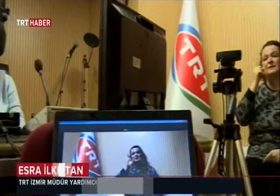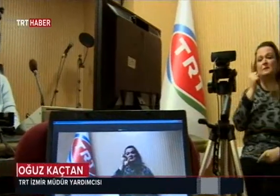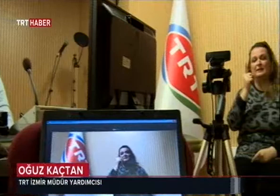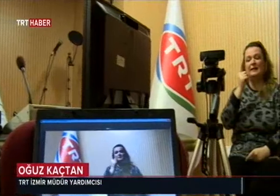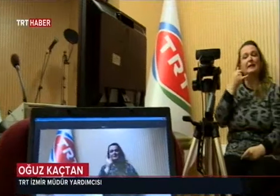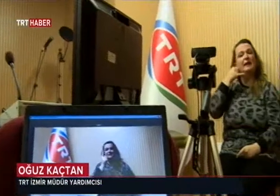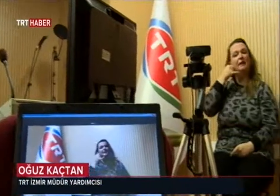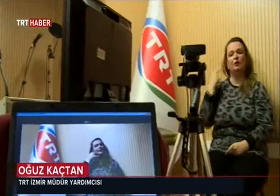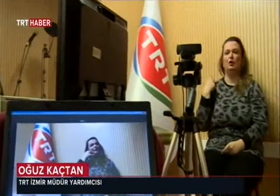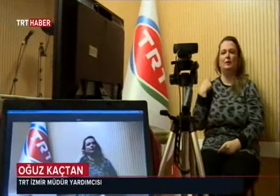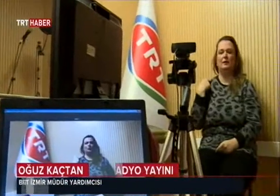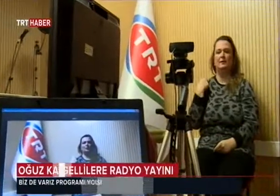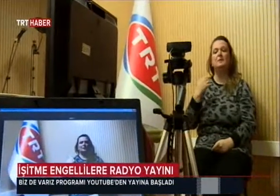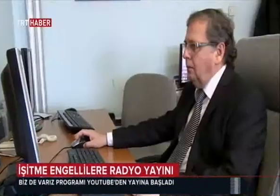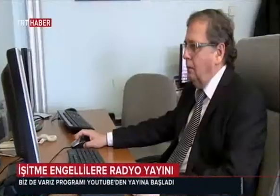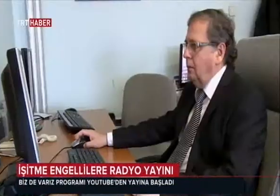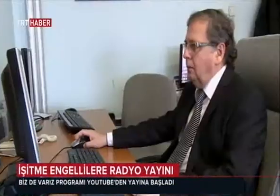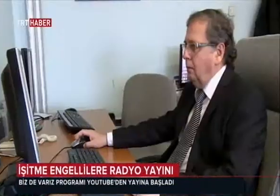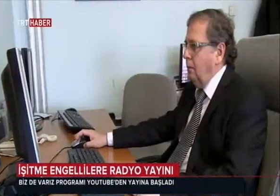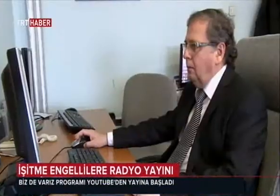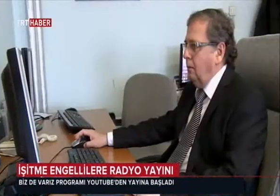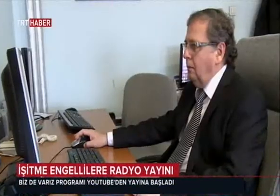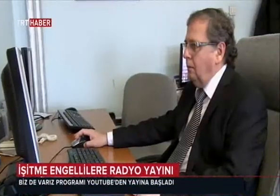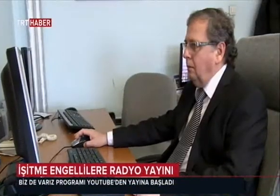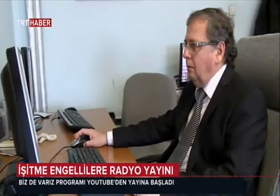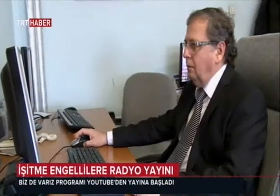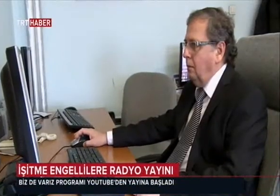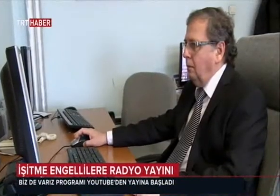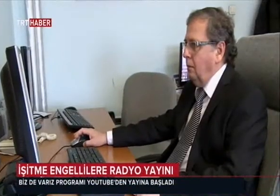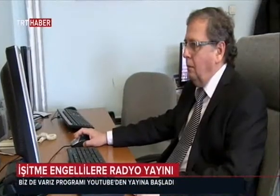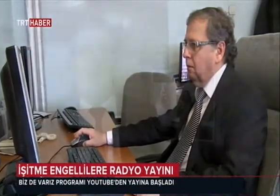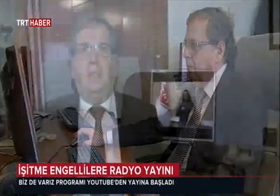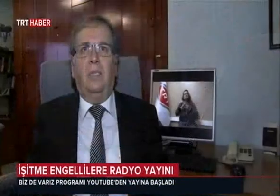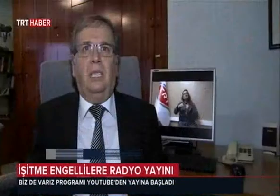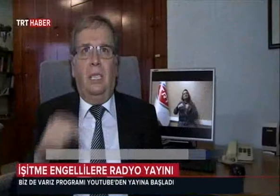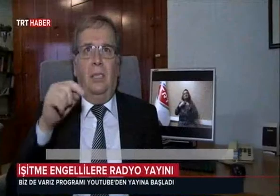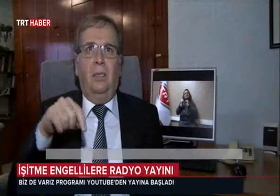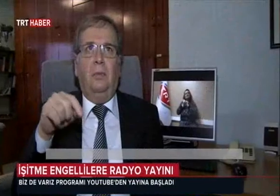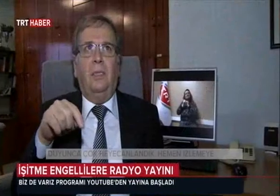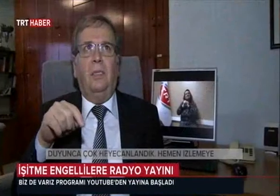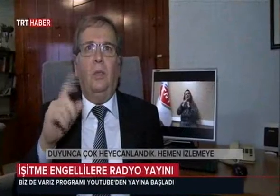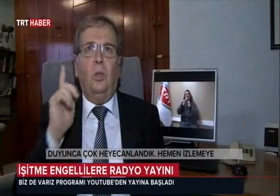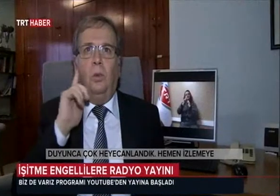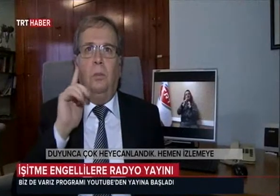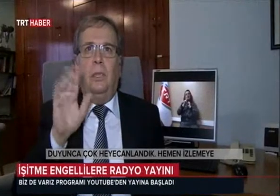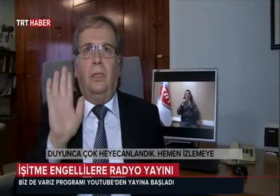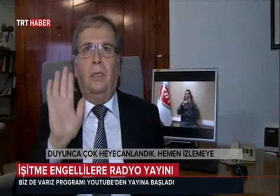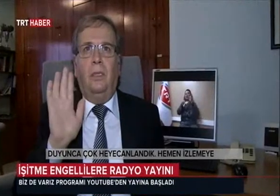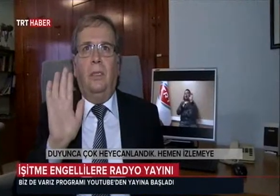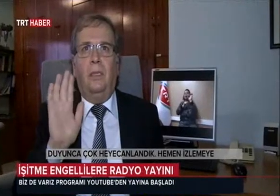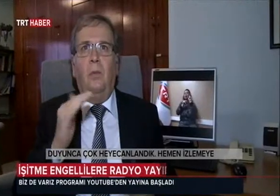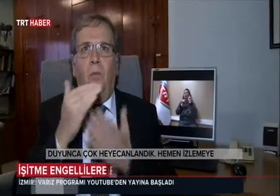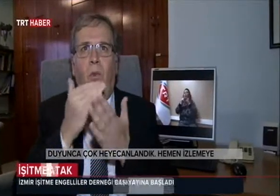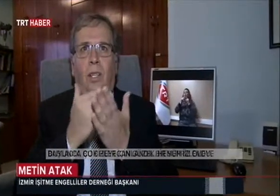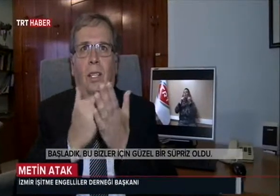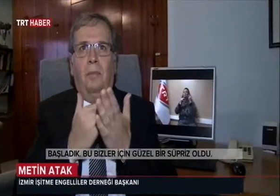işaret diliyle izleyiciye aktarılıyor. Program işitme engellilerden tam not aldı. Duyunca çok heyecanlandık.